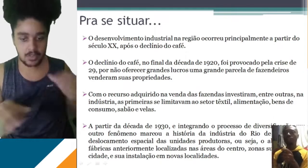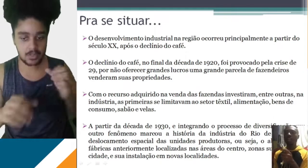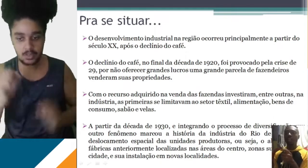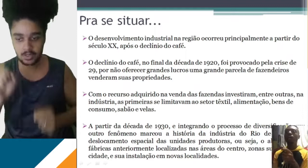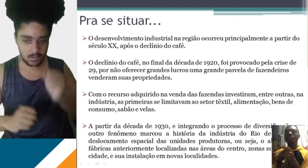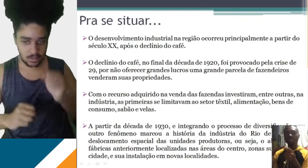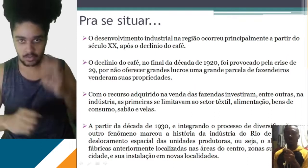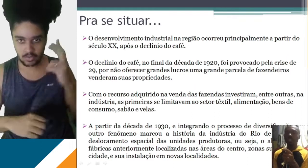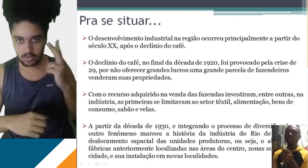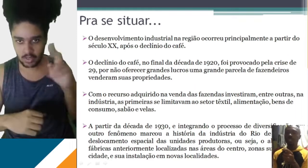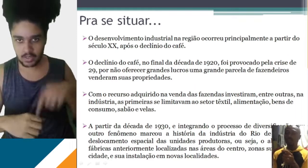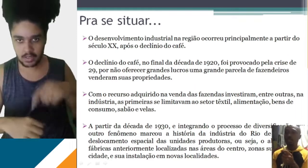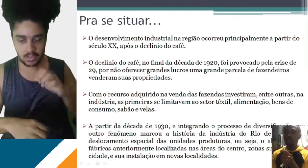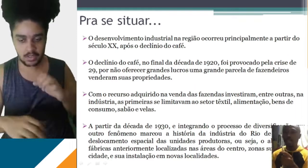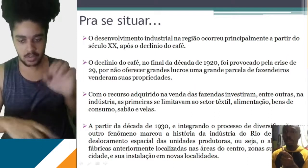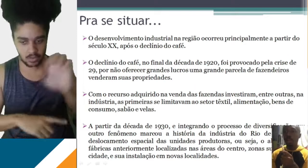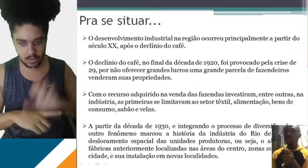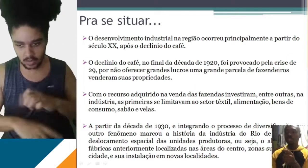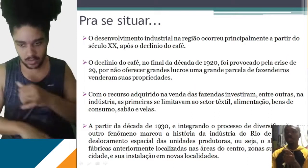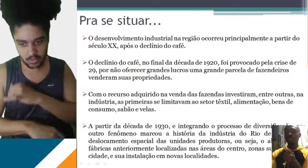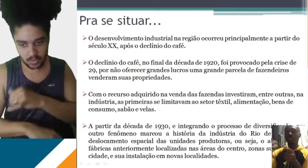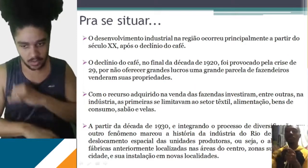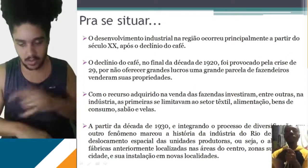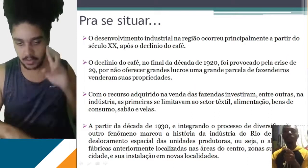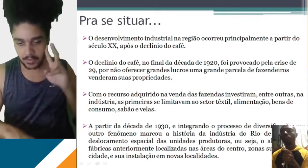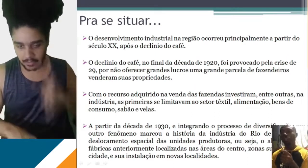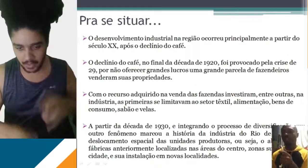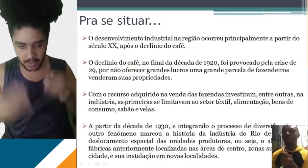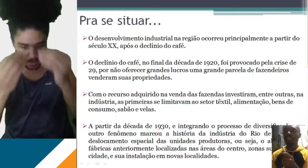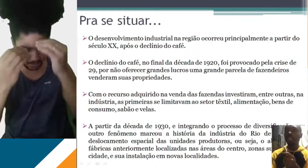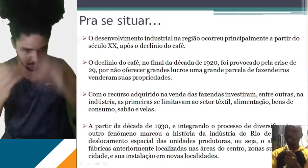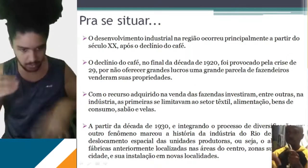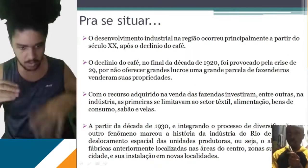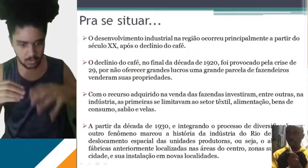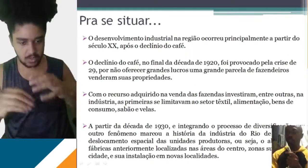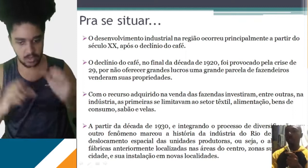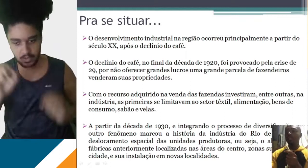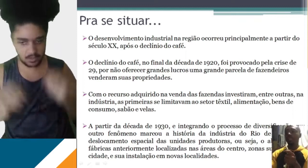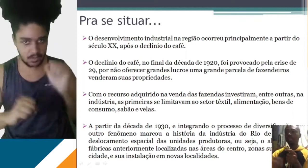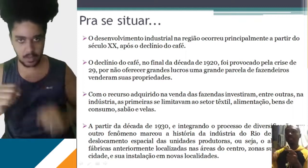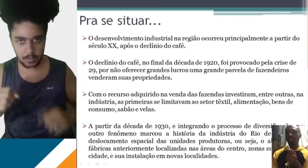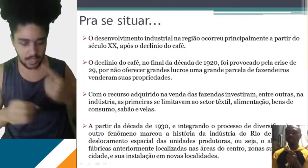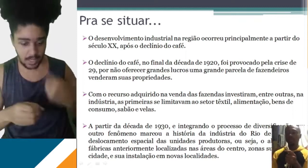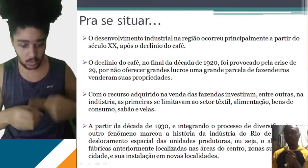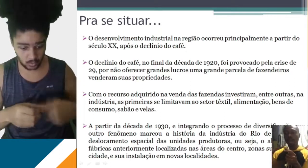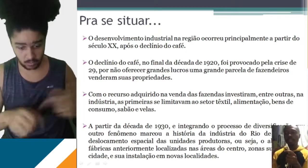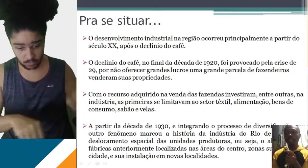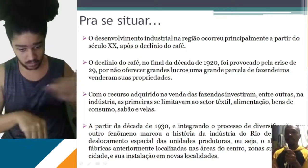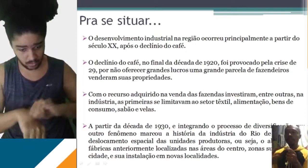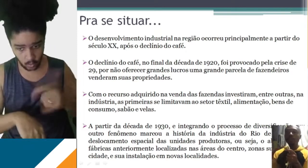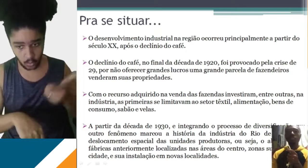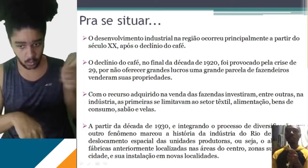industrial na história do estado do Rio de Janeiro. Ou seja, a gente vai ver um abandono das fábricas no centro, das instalações